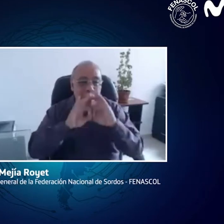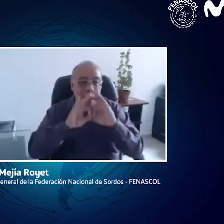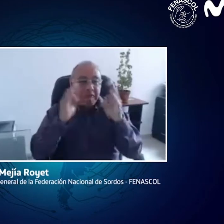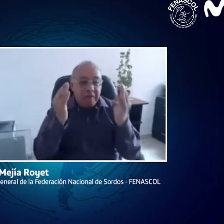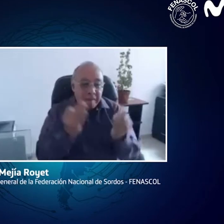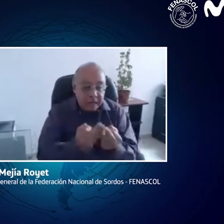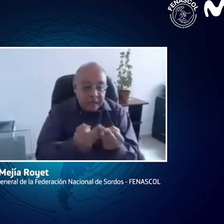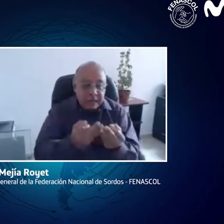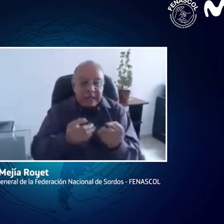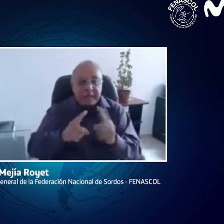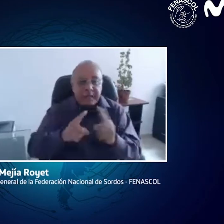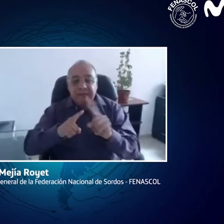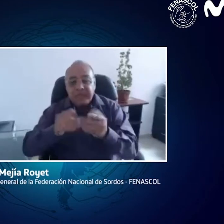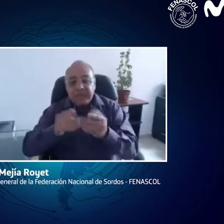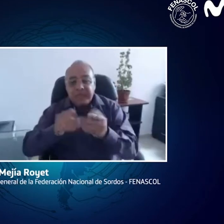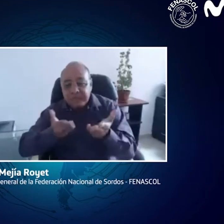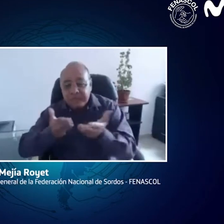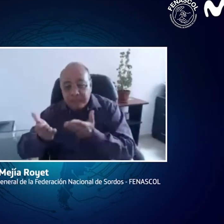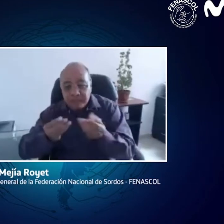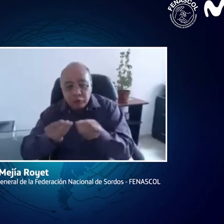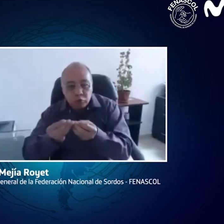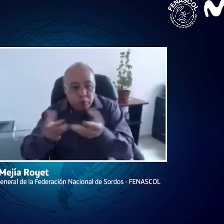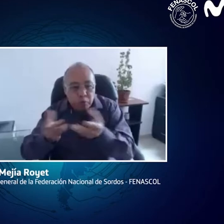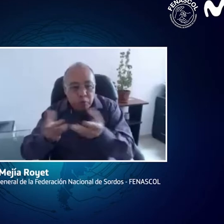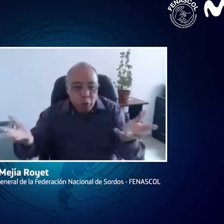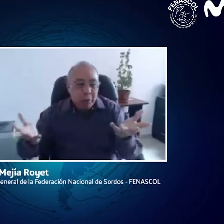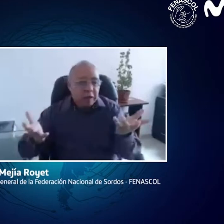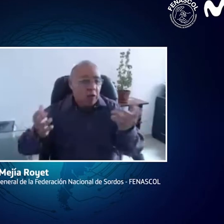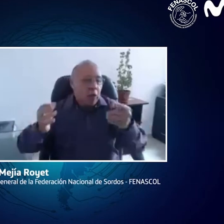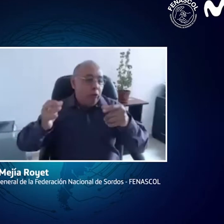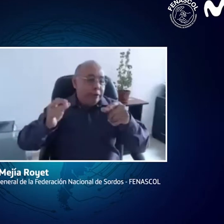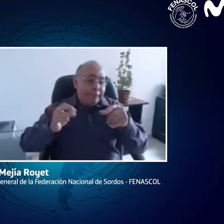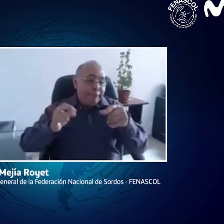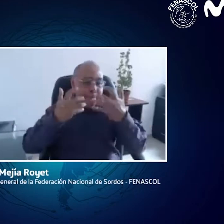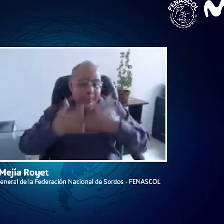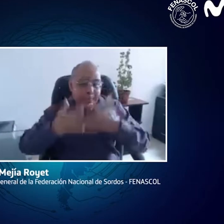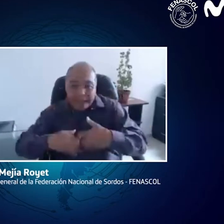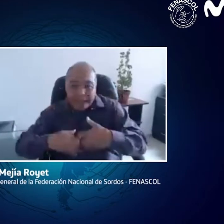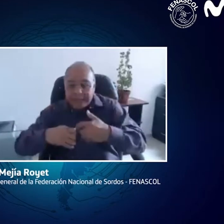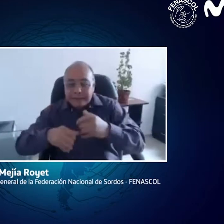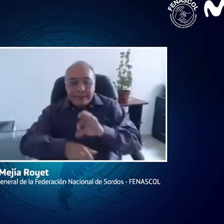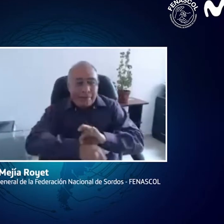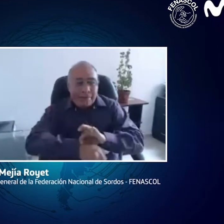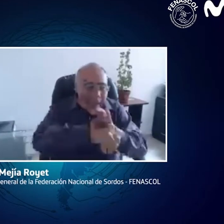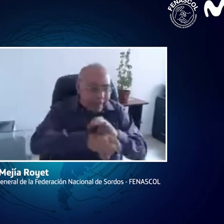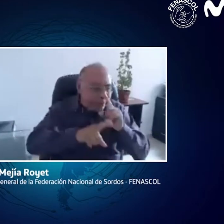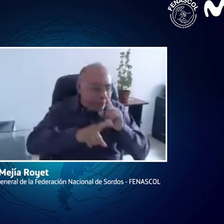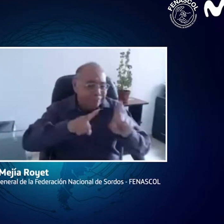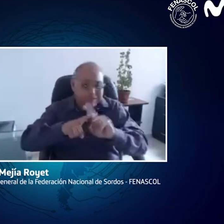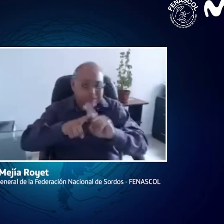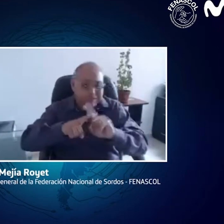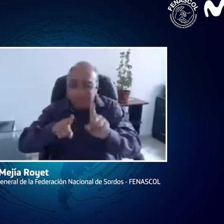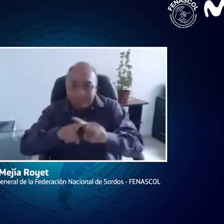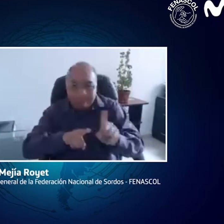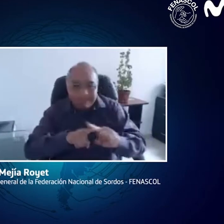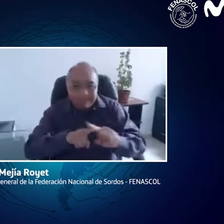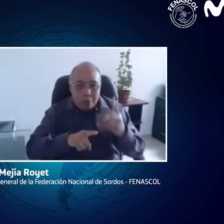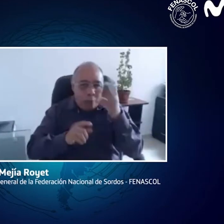diferentes contextos, ya sean temas familiares, en el ámbito de los servicios, que